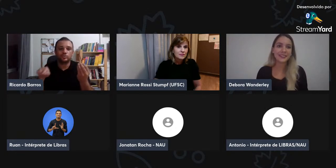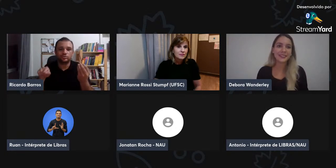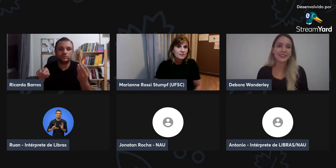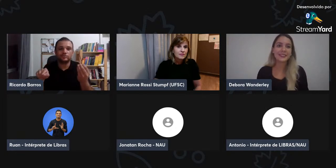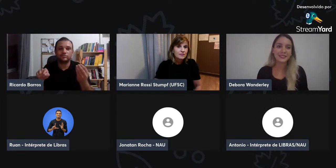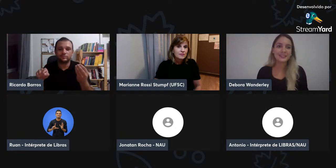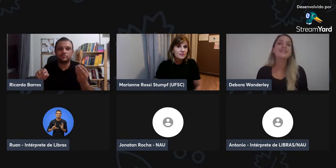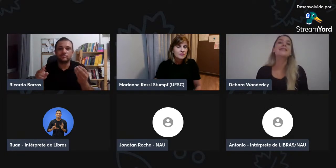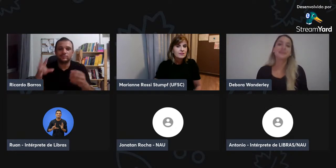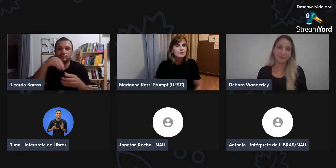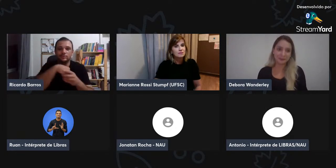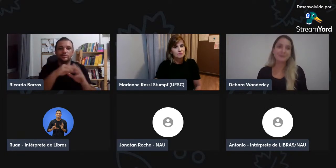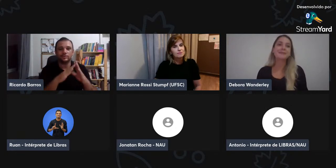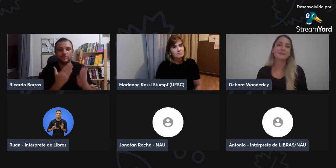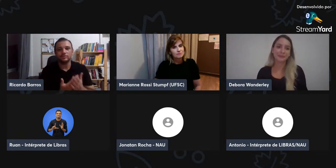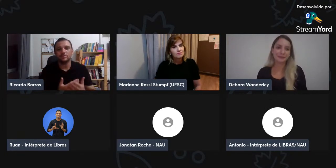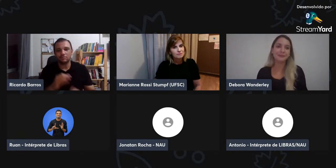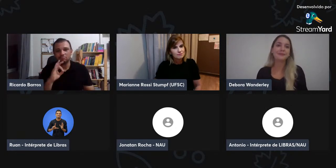surda.